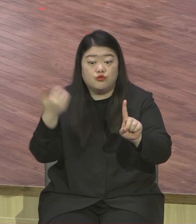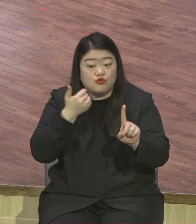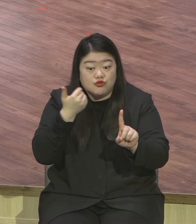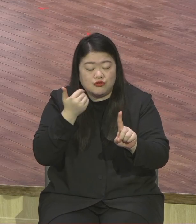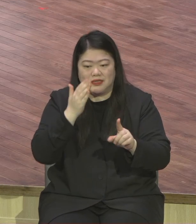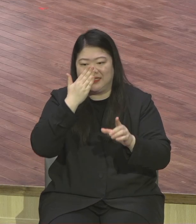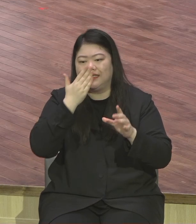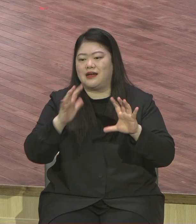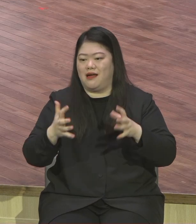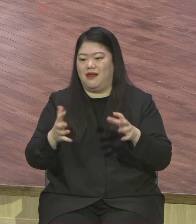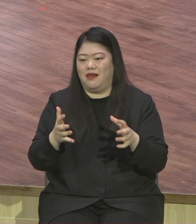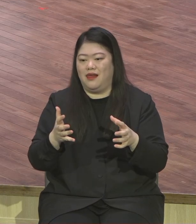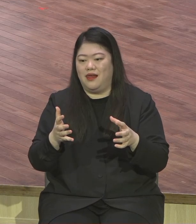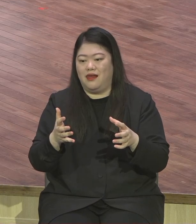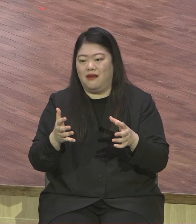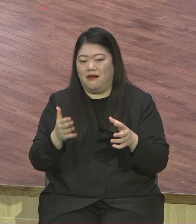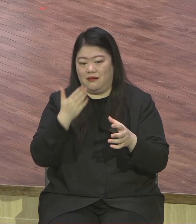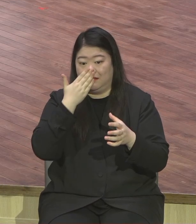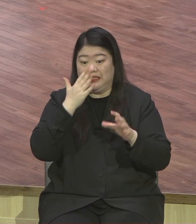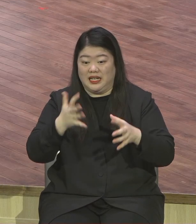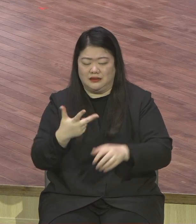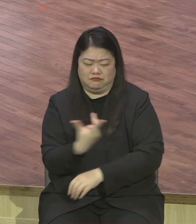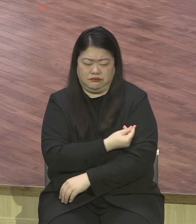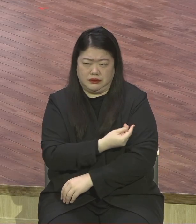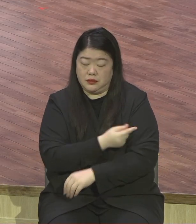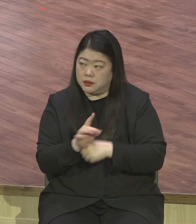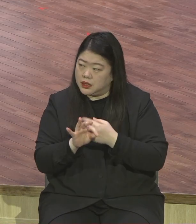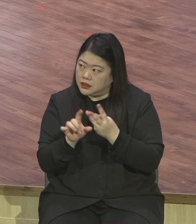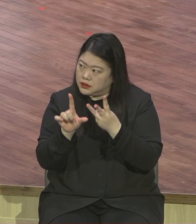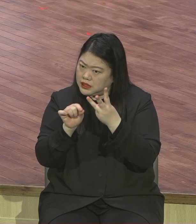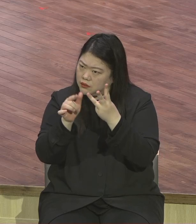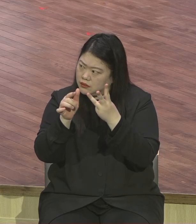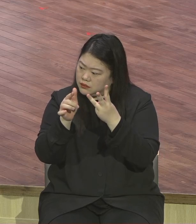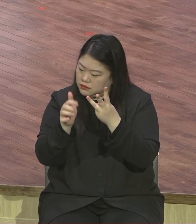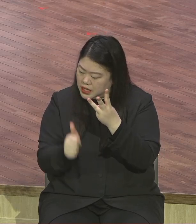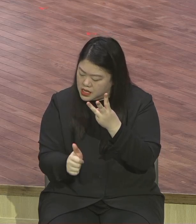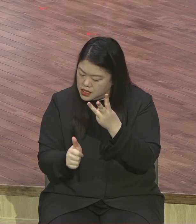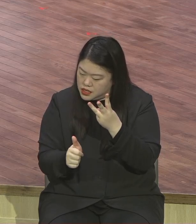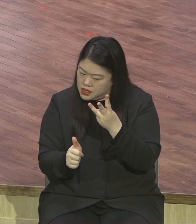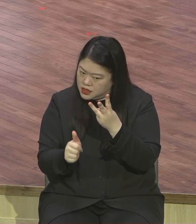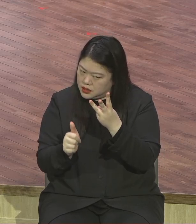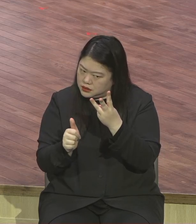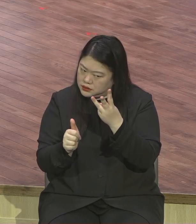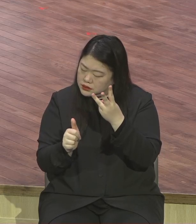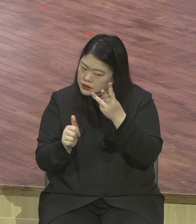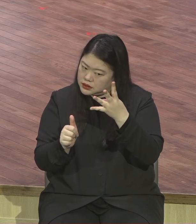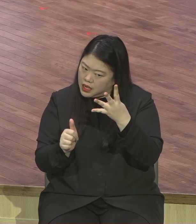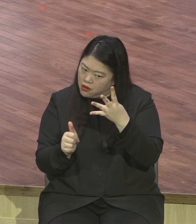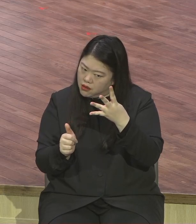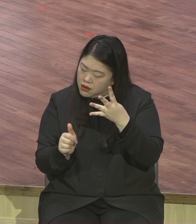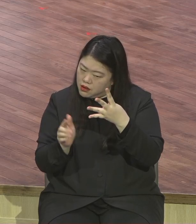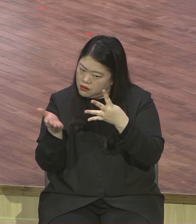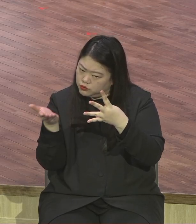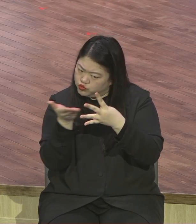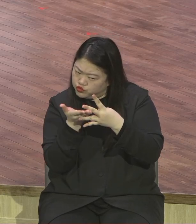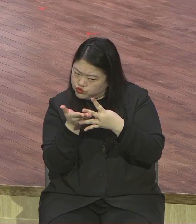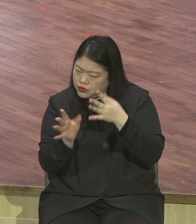빠르게 해서 이달 말이면 2차 접종을 마치는 마지막 단계에 돌입했다고 합니다.